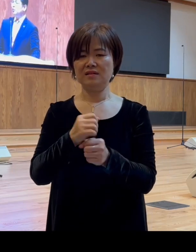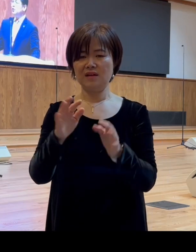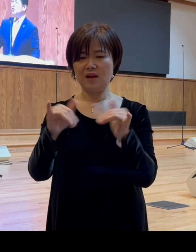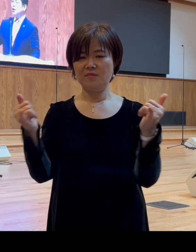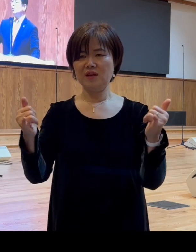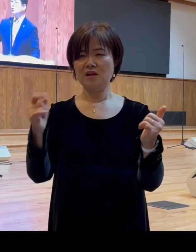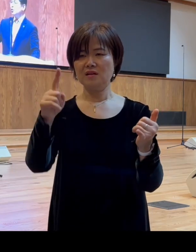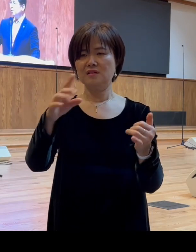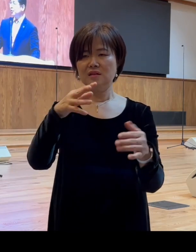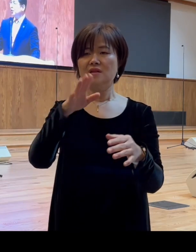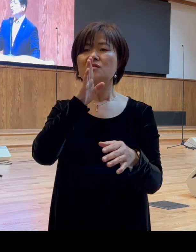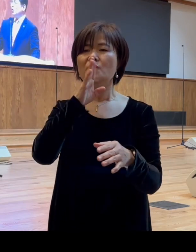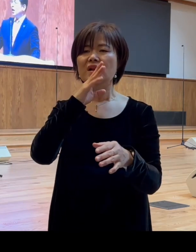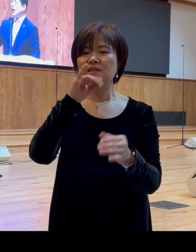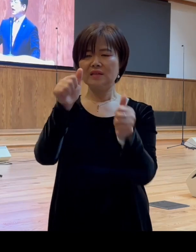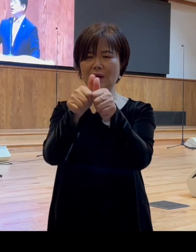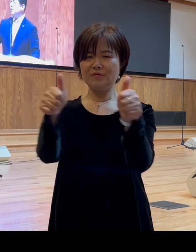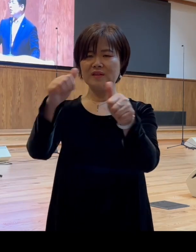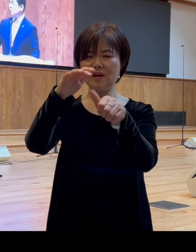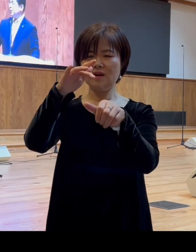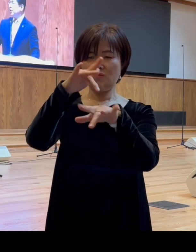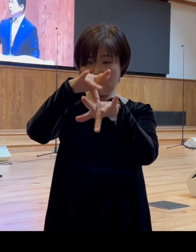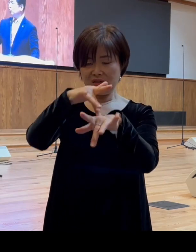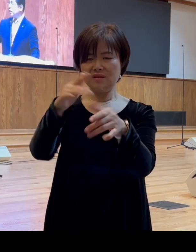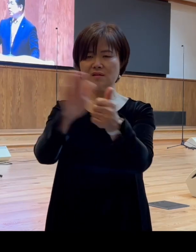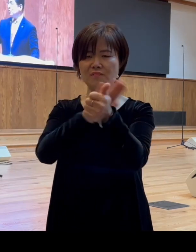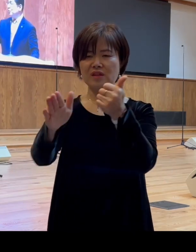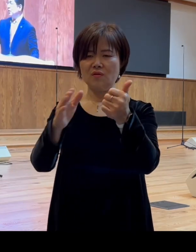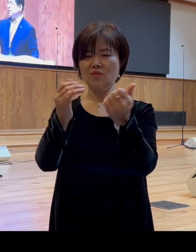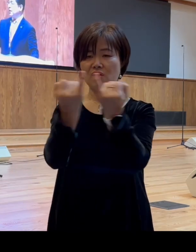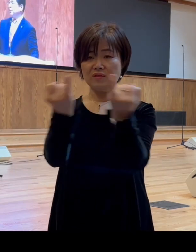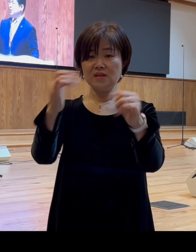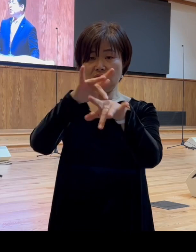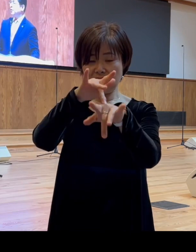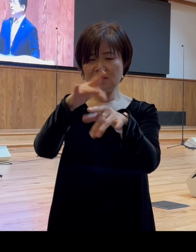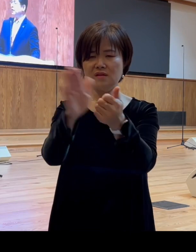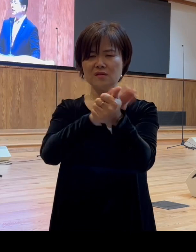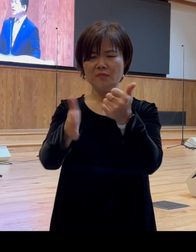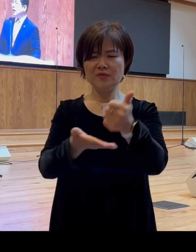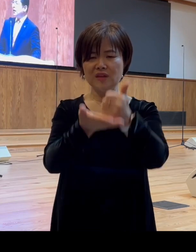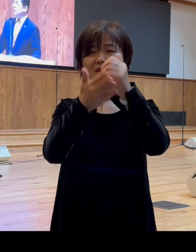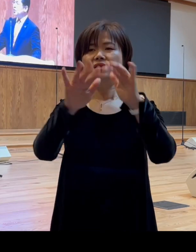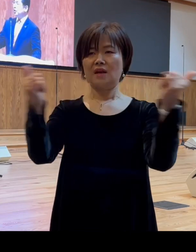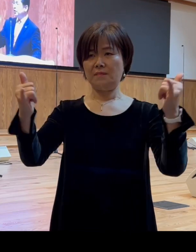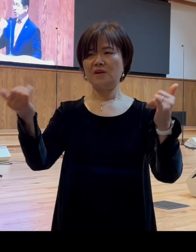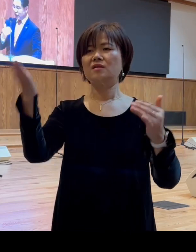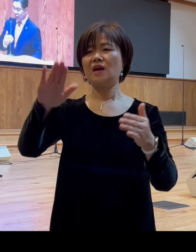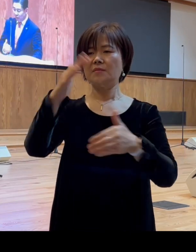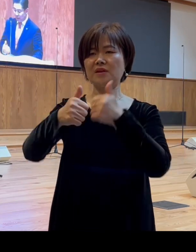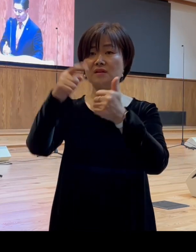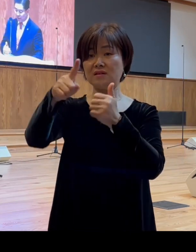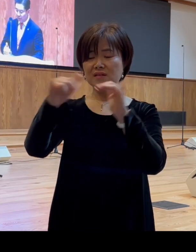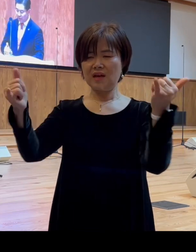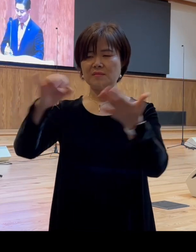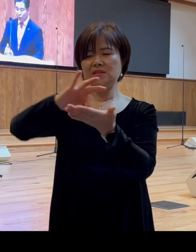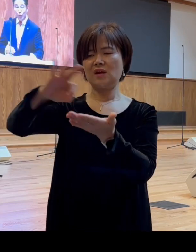제우스를 섬기고 아데미를 섬기는 우상을 섬기는 사람이었지만 하나님께서 그를 사용하셔서 도리어